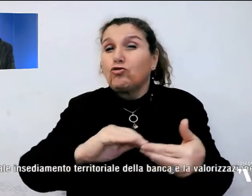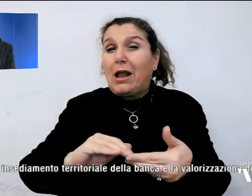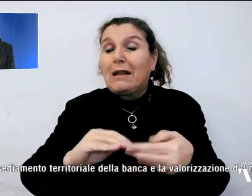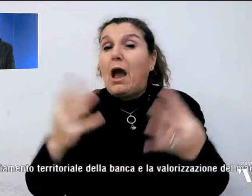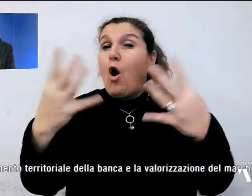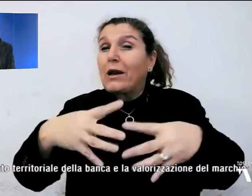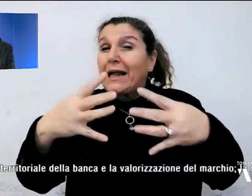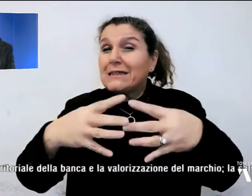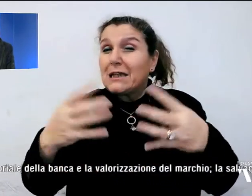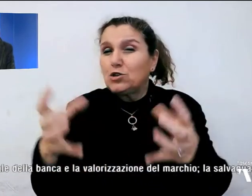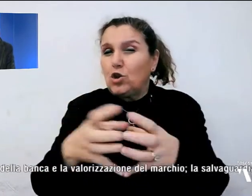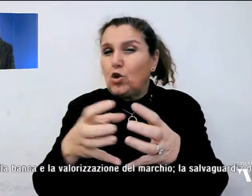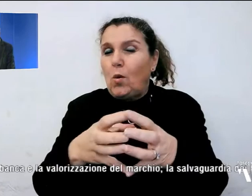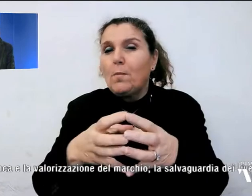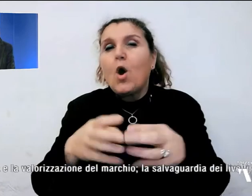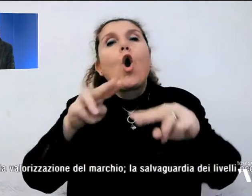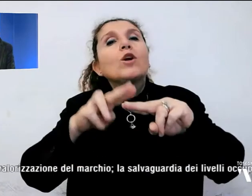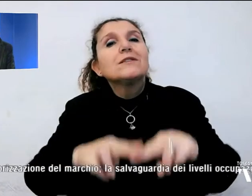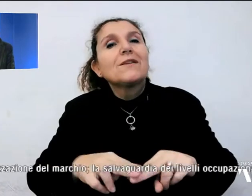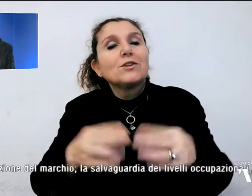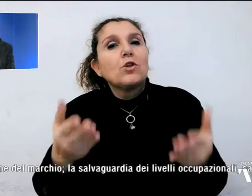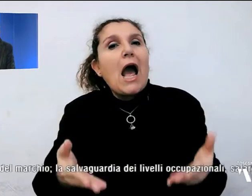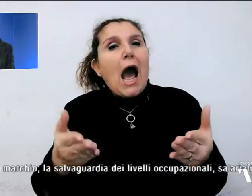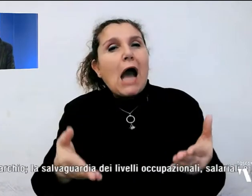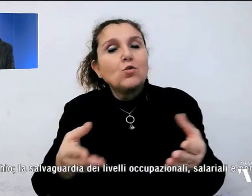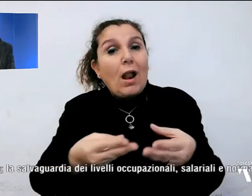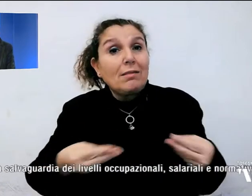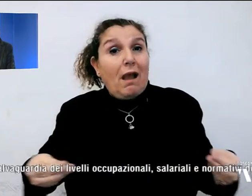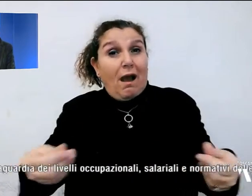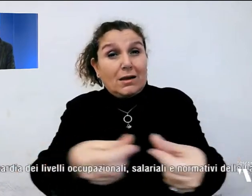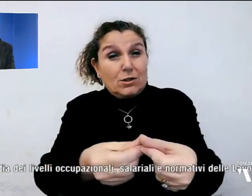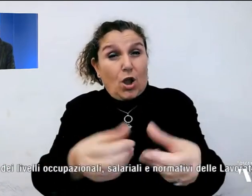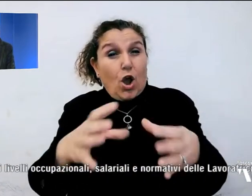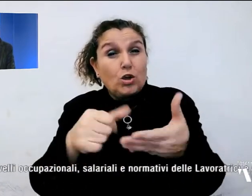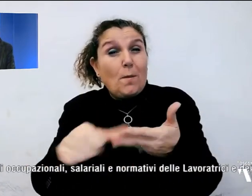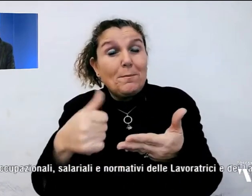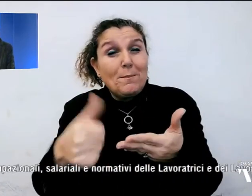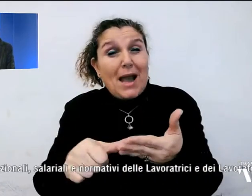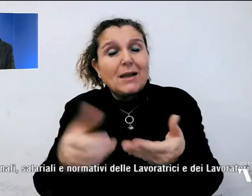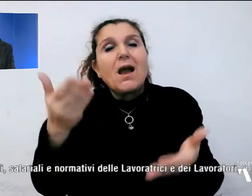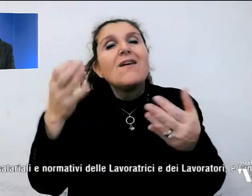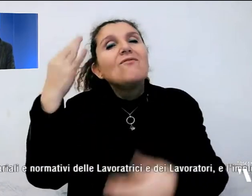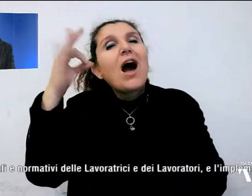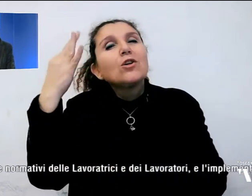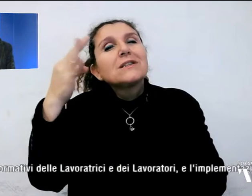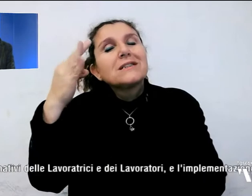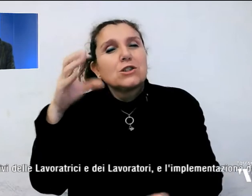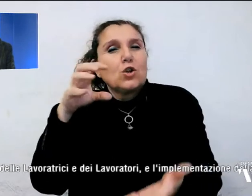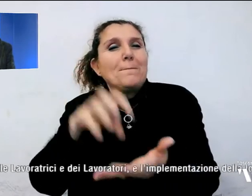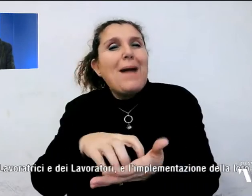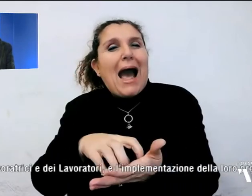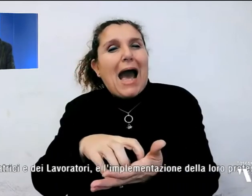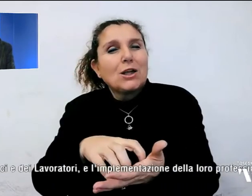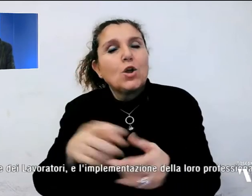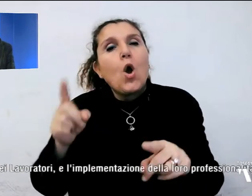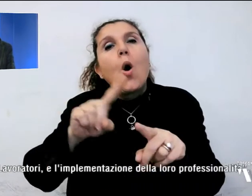la conservazione dell'attuale insediamento territoriale della banca e la valorizzazione del marchio. Inoltre,